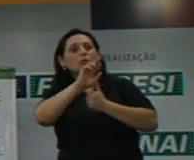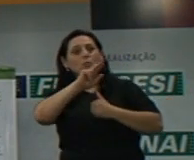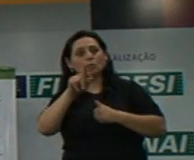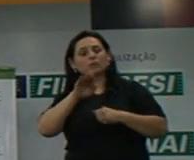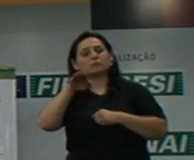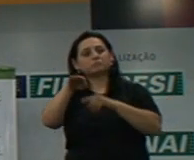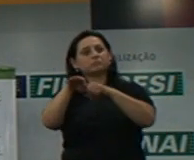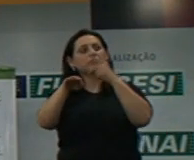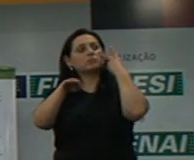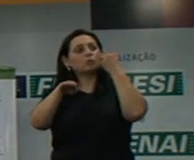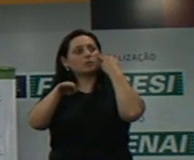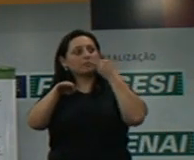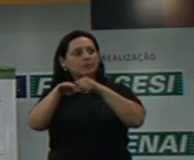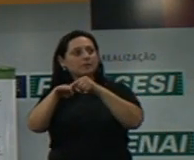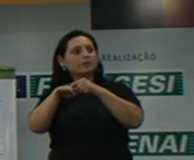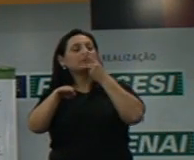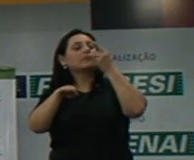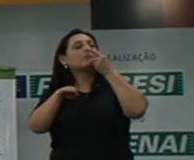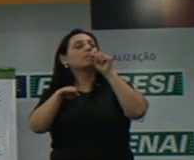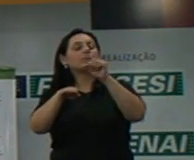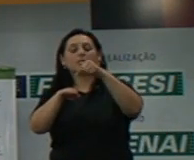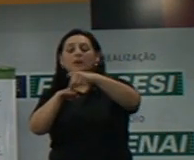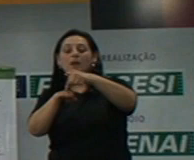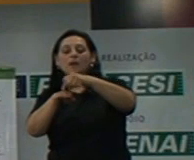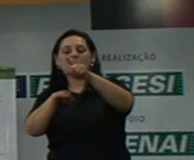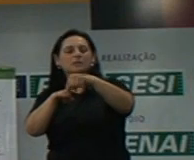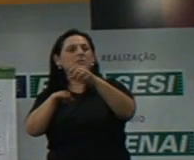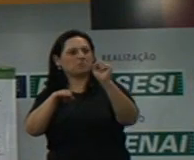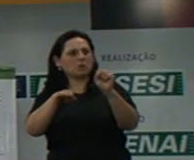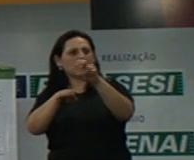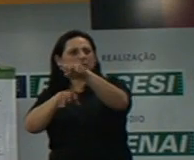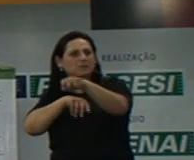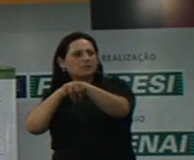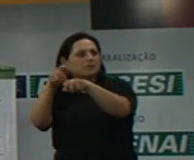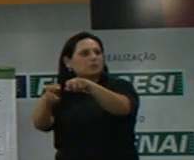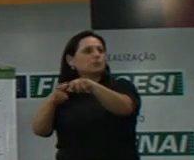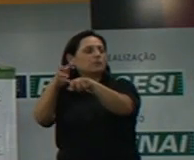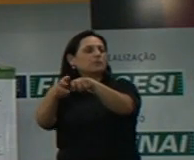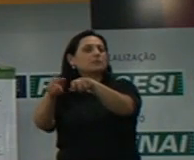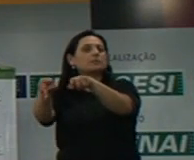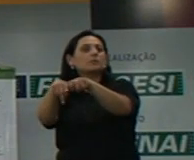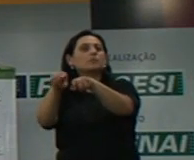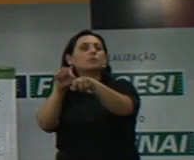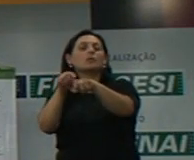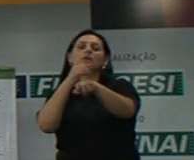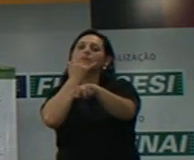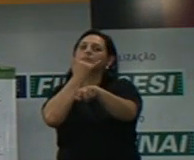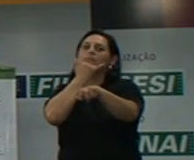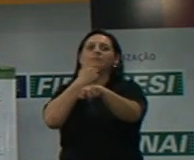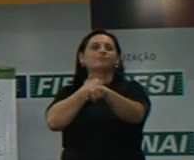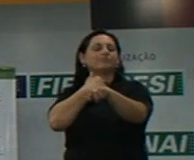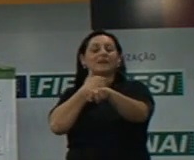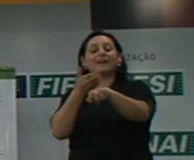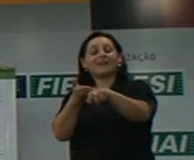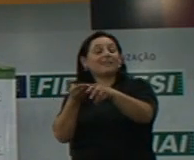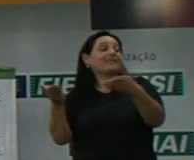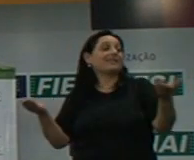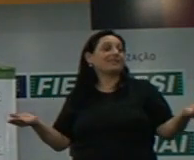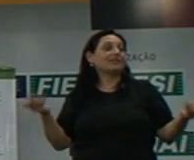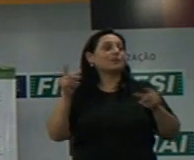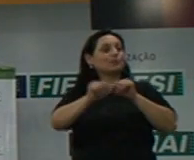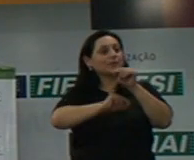na vaga de um carro convencional. Aí chega um carro que tenta parar na vaga, tem a cadeira de rodas, tá, né,